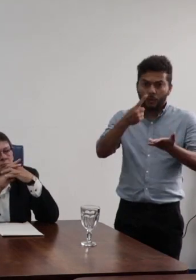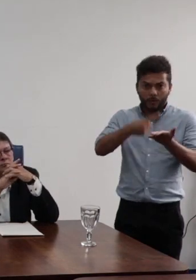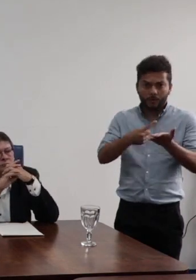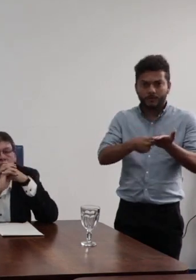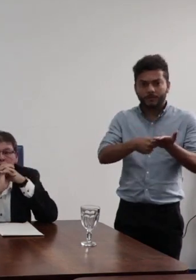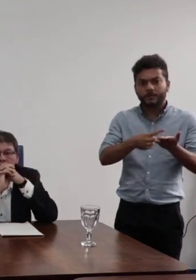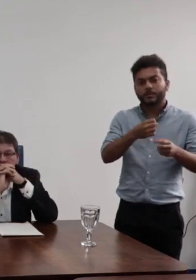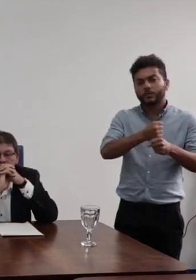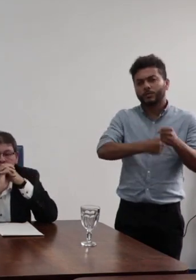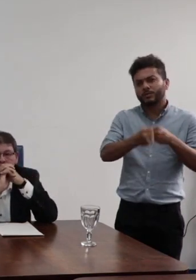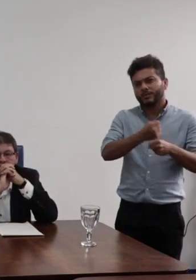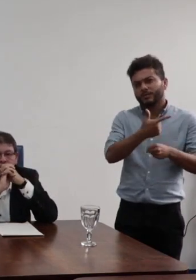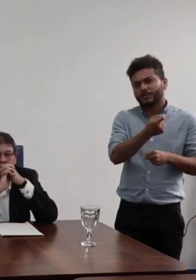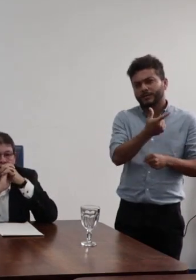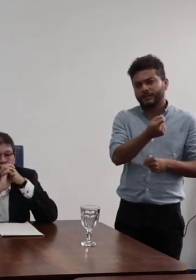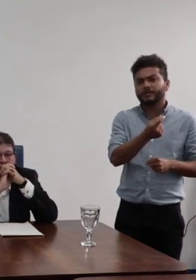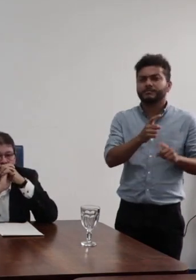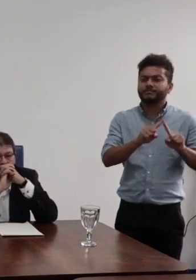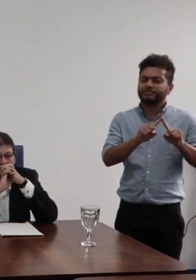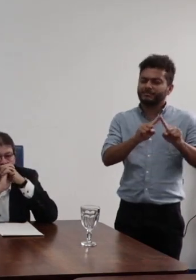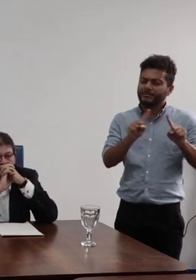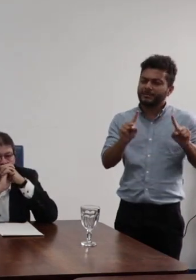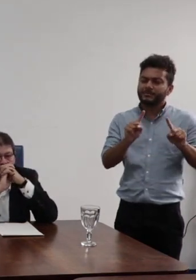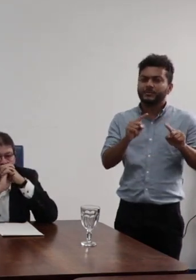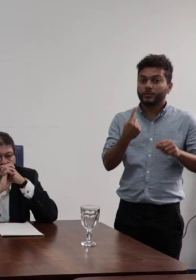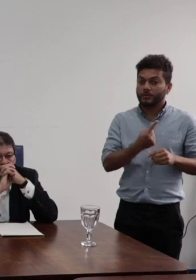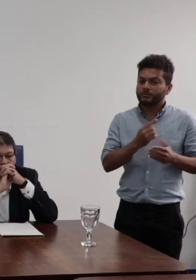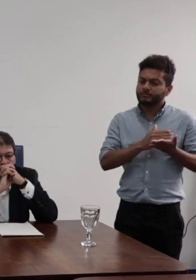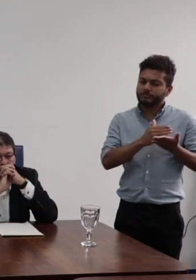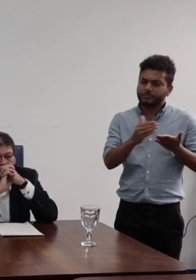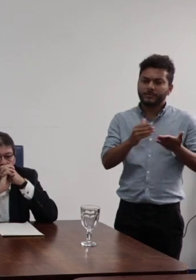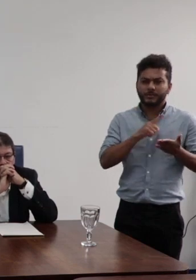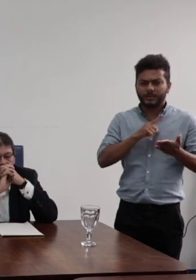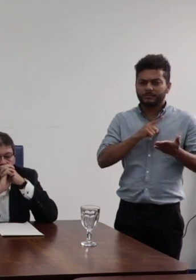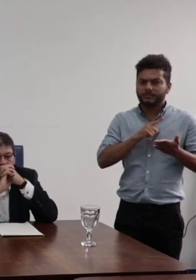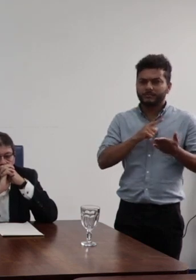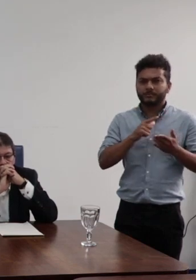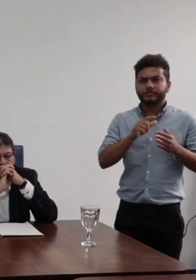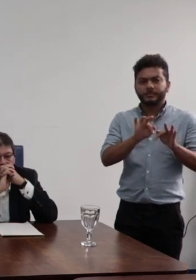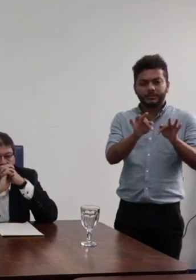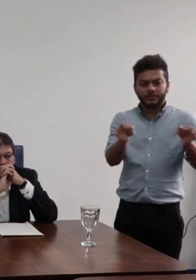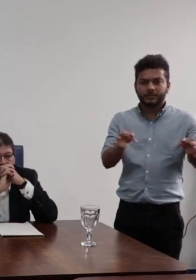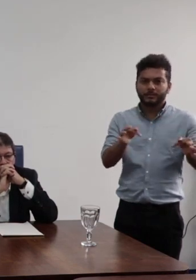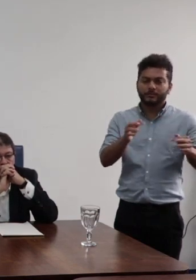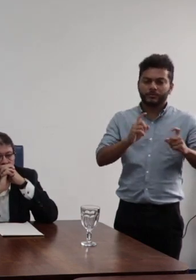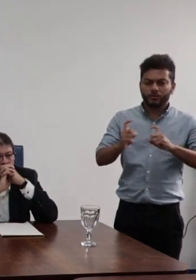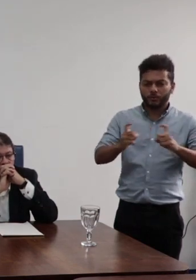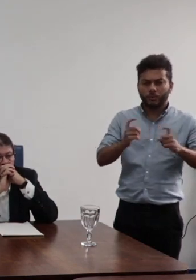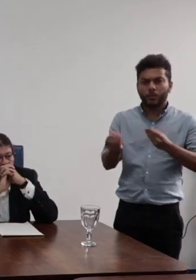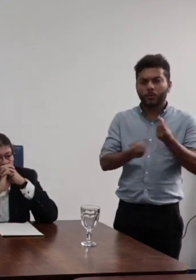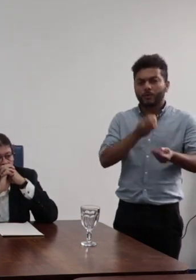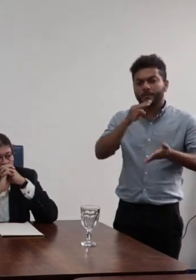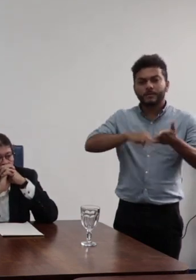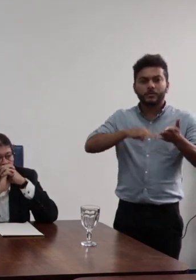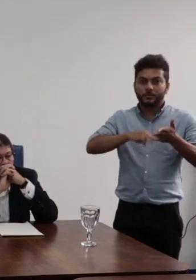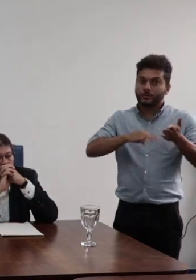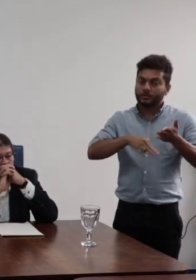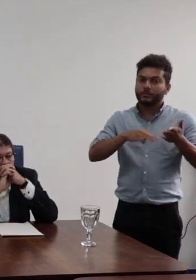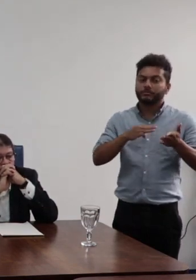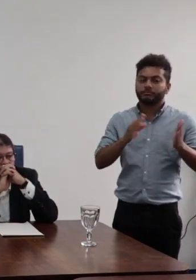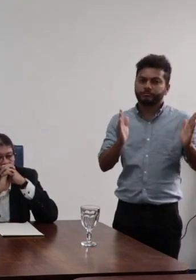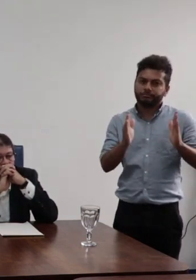inclusive, chegamos até a iniciar algumas breves discussões de uma metodologia naquele momento,